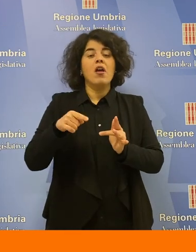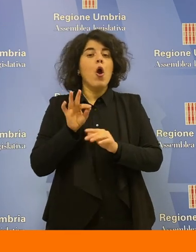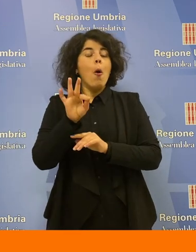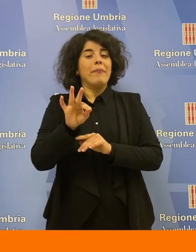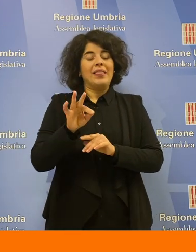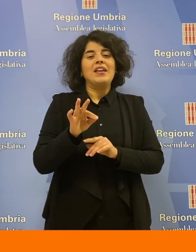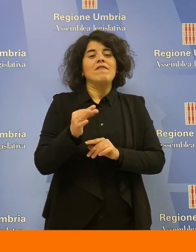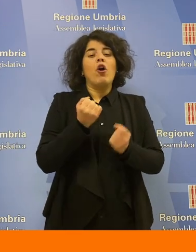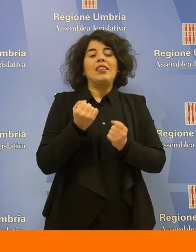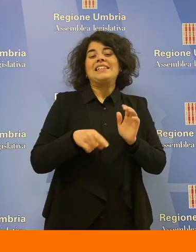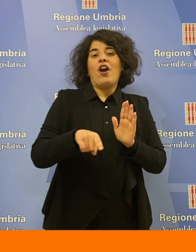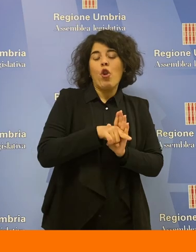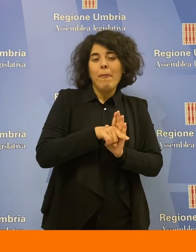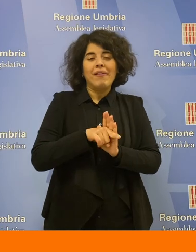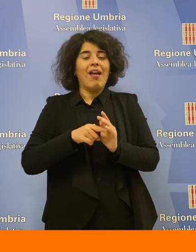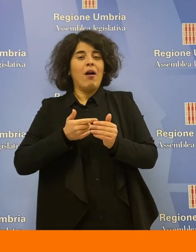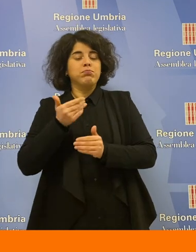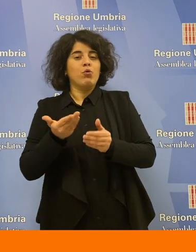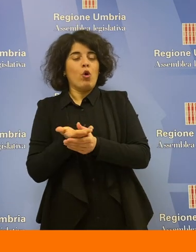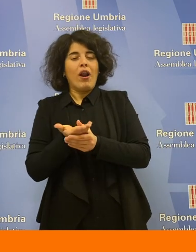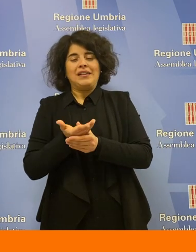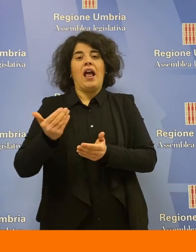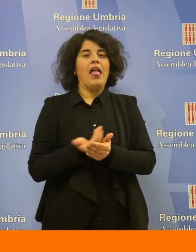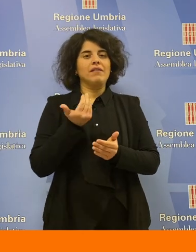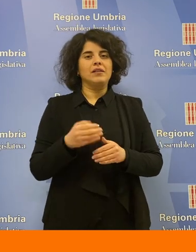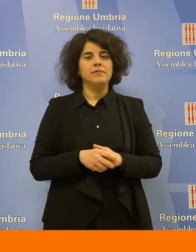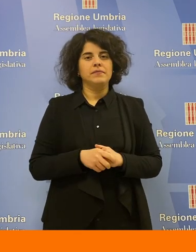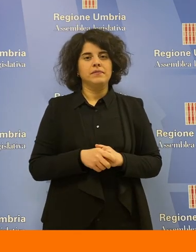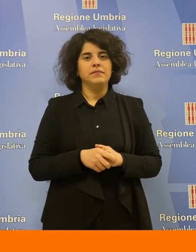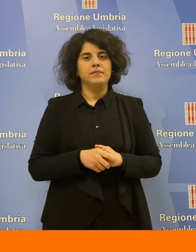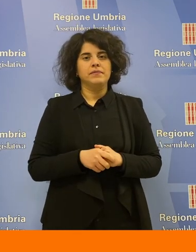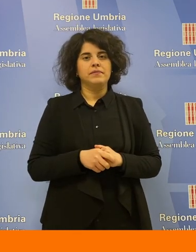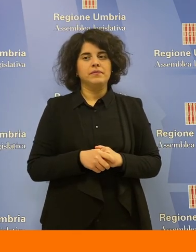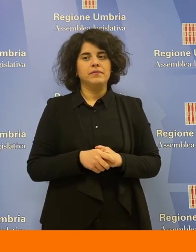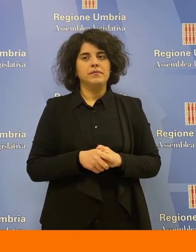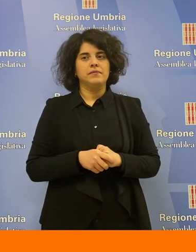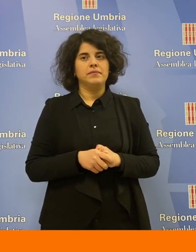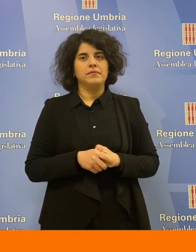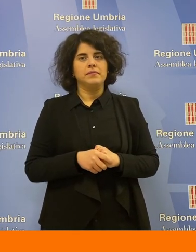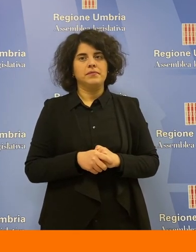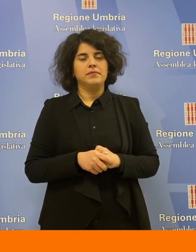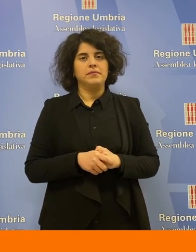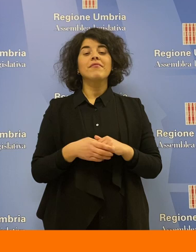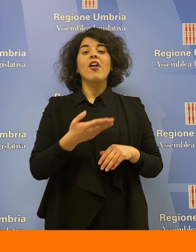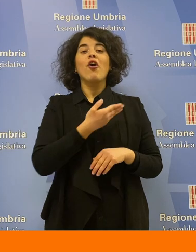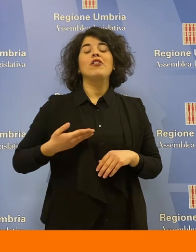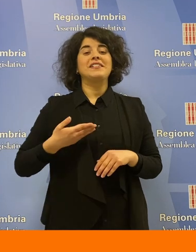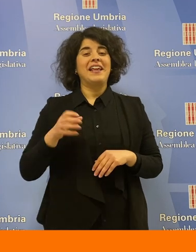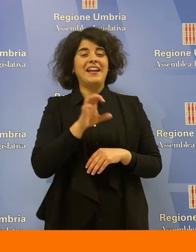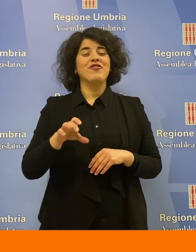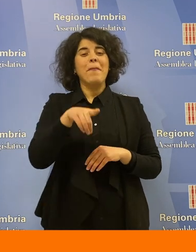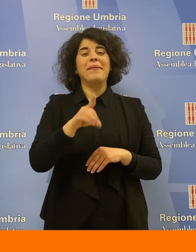semplificazione per superare diseconomie e burocrazia nei processi autorizzativi. Il